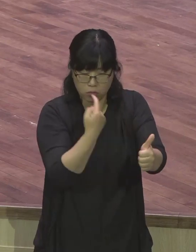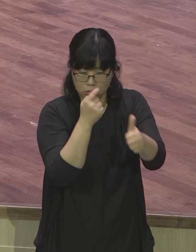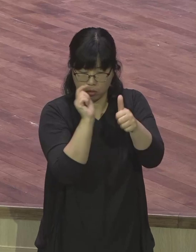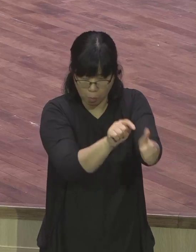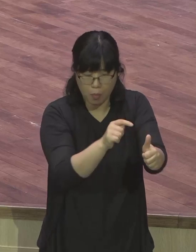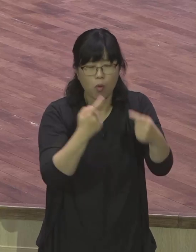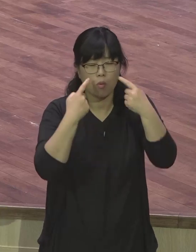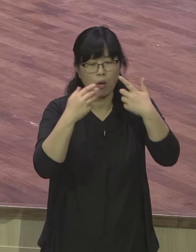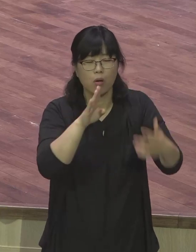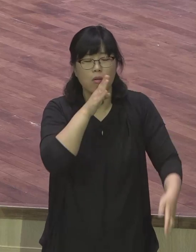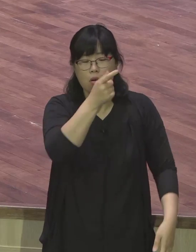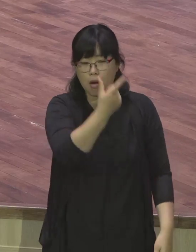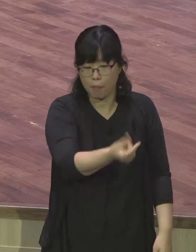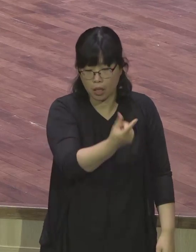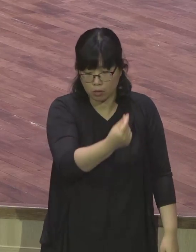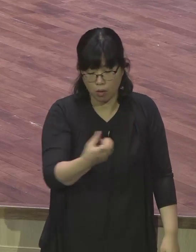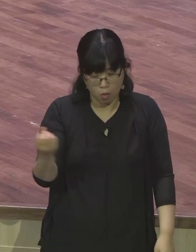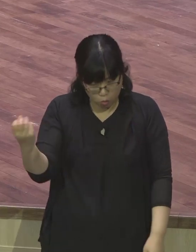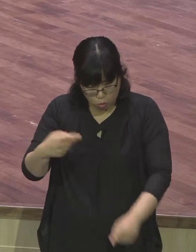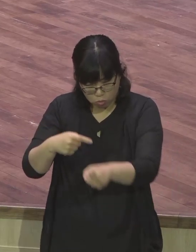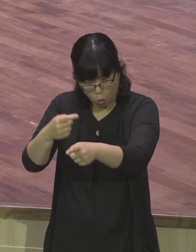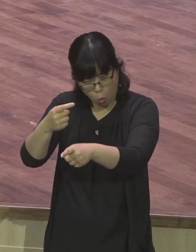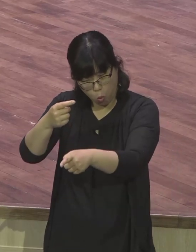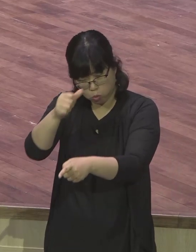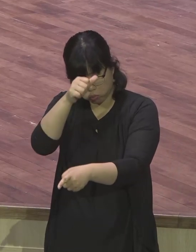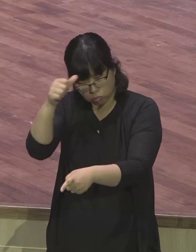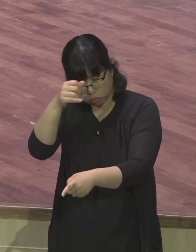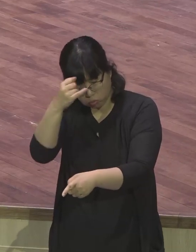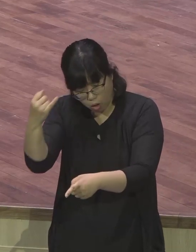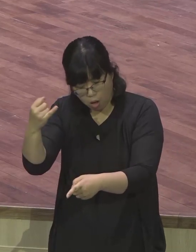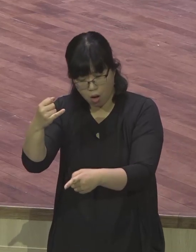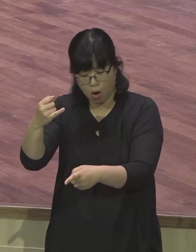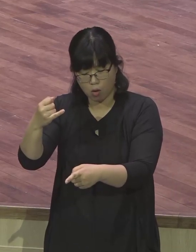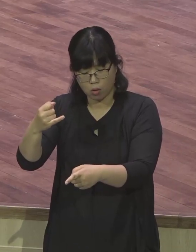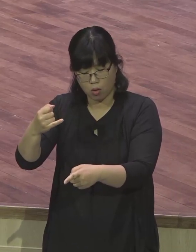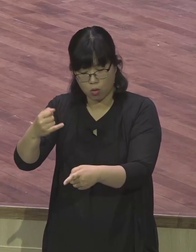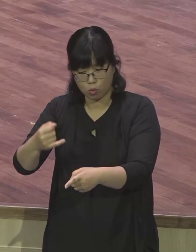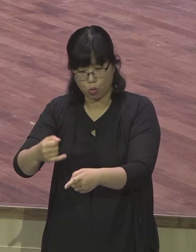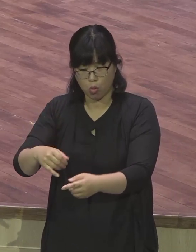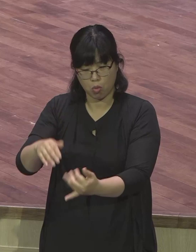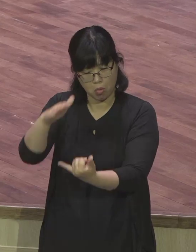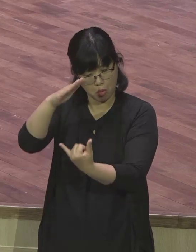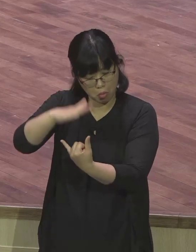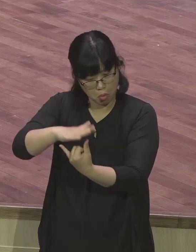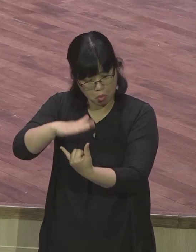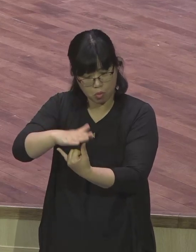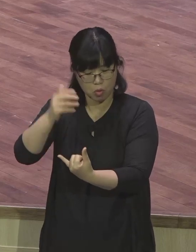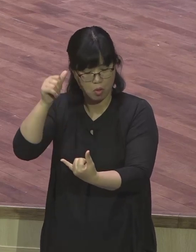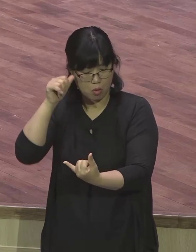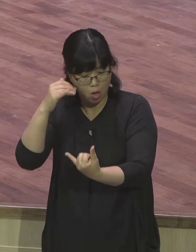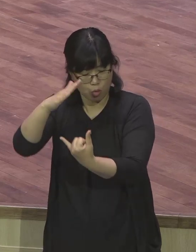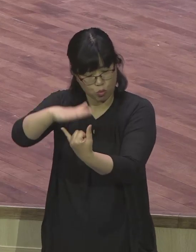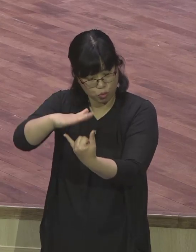천명으로 부탁하신 것을 보게 되었습니다 그래서 어느 분들은 한 부서에 10년 넘게 교사를